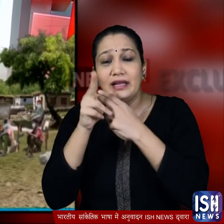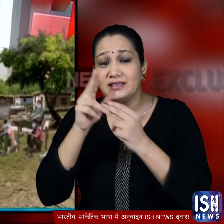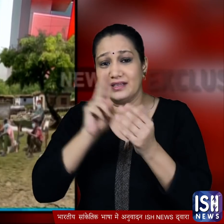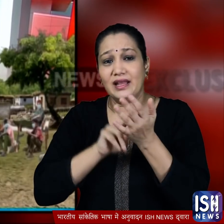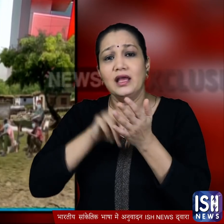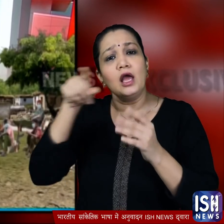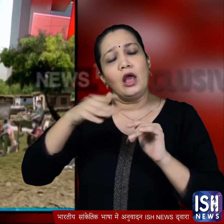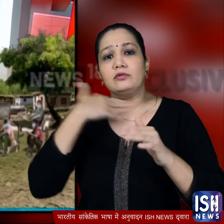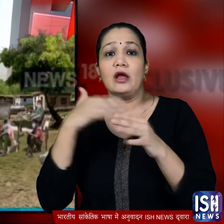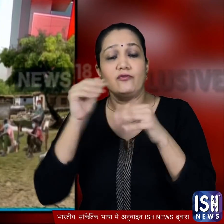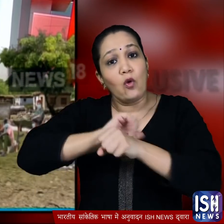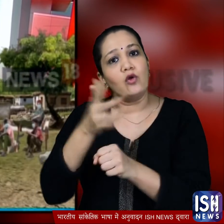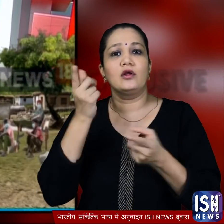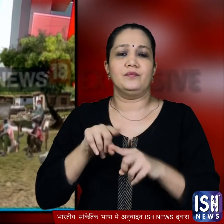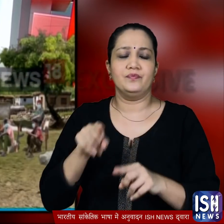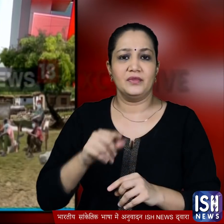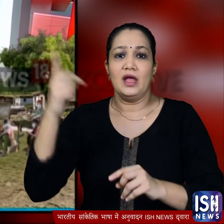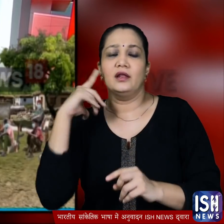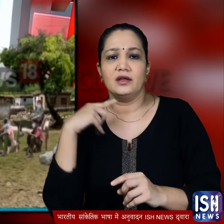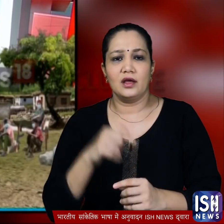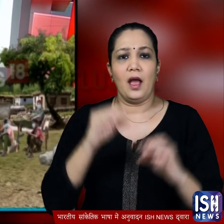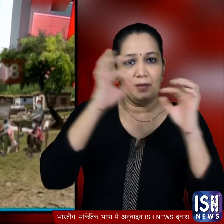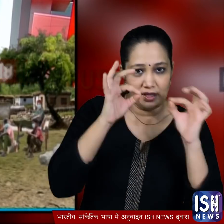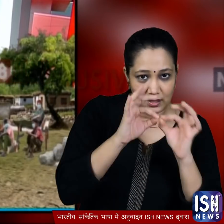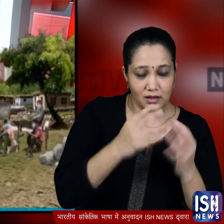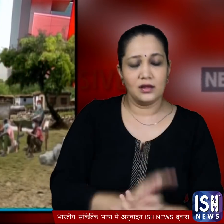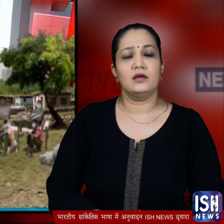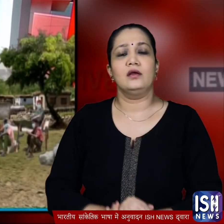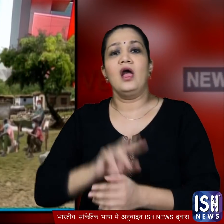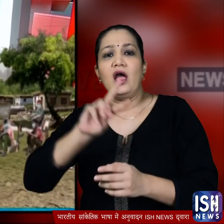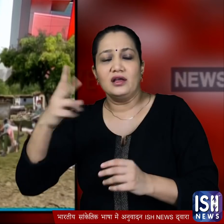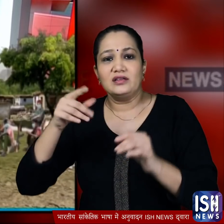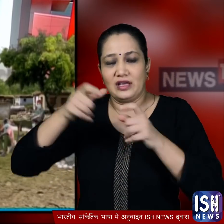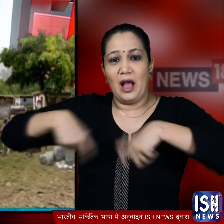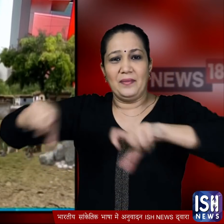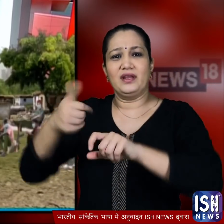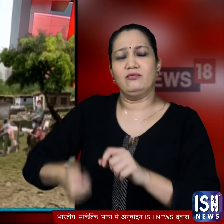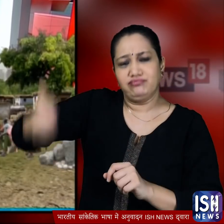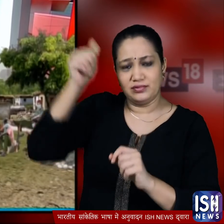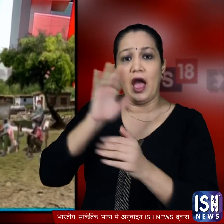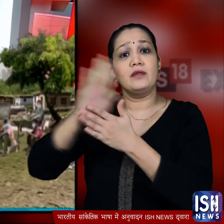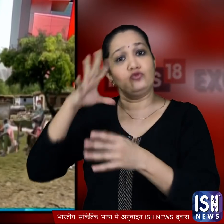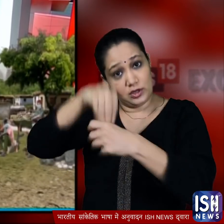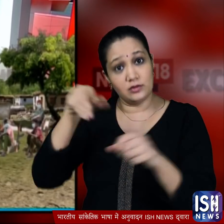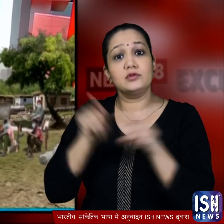करोना की वज़े से हुई जिन में नकसली नेता भरतक्का और नकसलियों की सेंट्रिल कमिटी का सज़से हरी भूशन भी शामिल